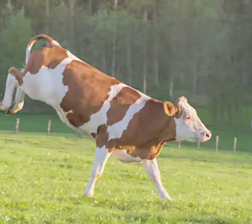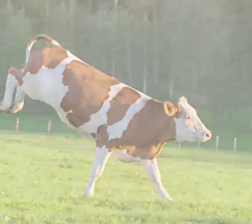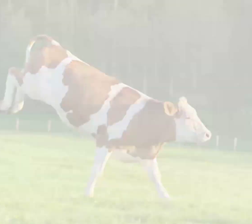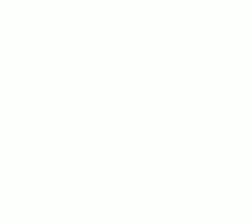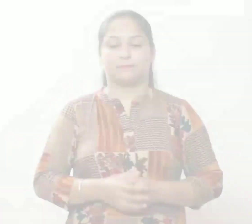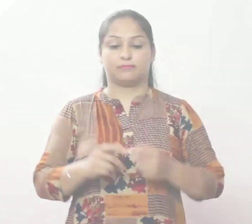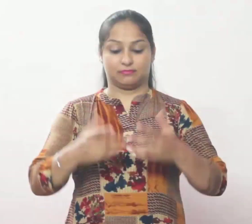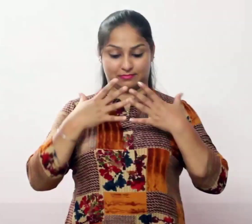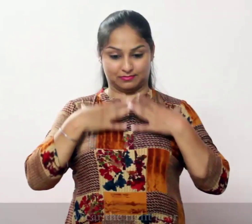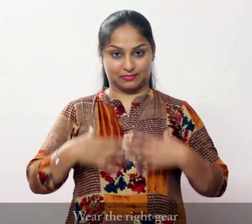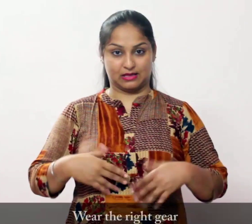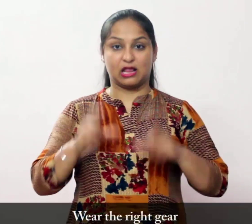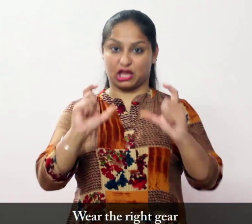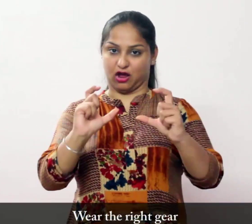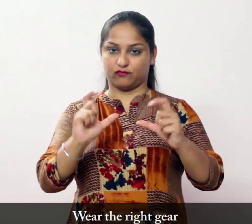सही गियर पहचाने